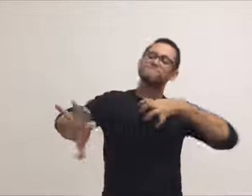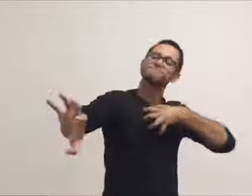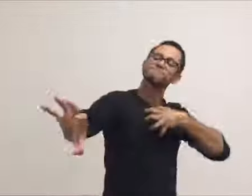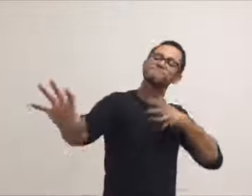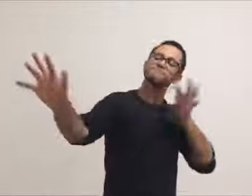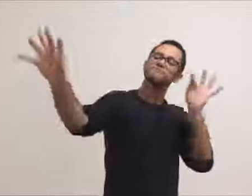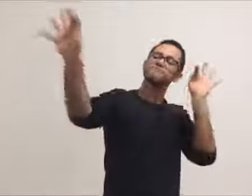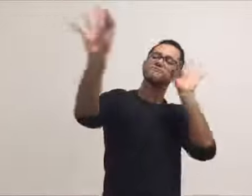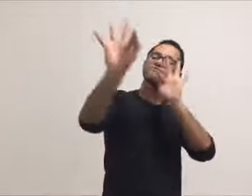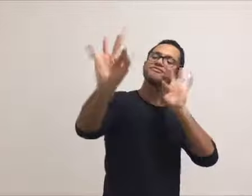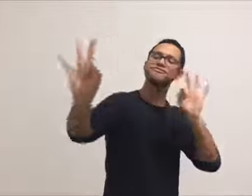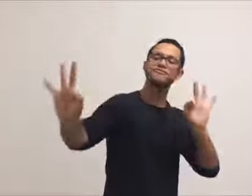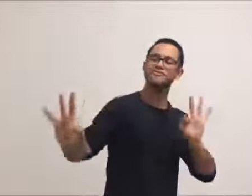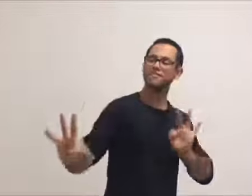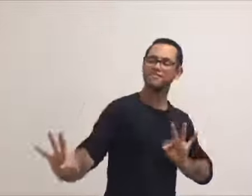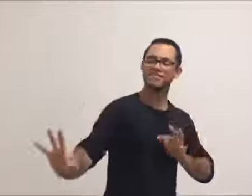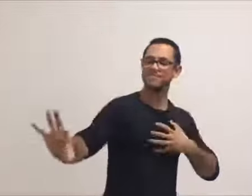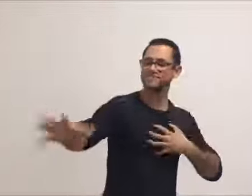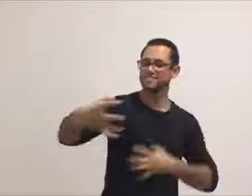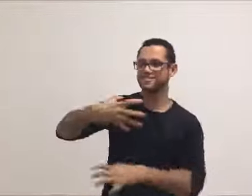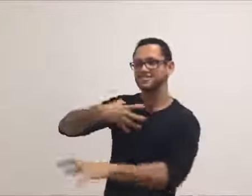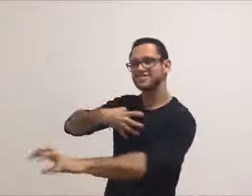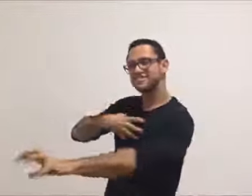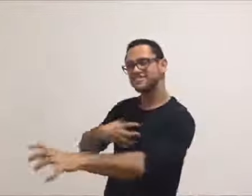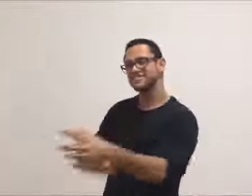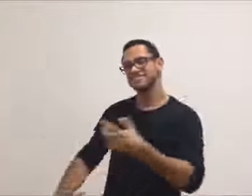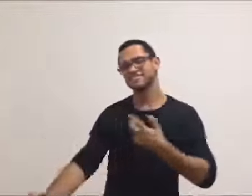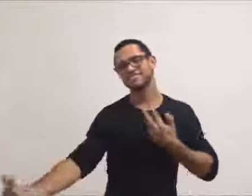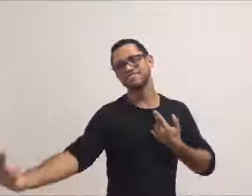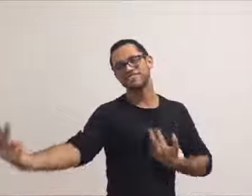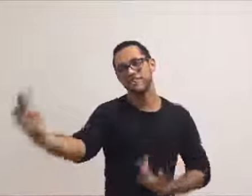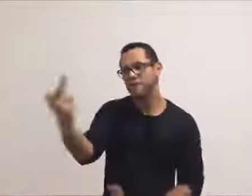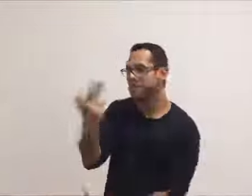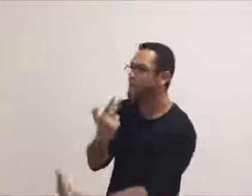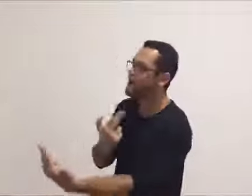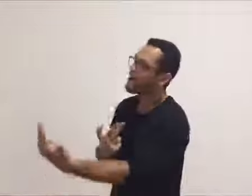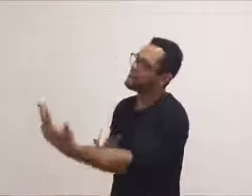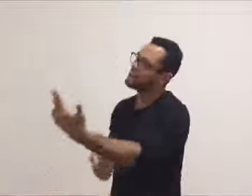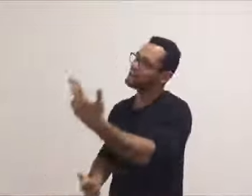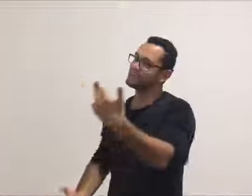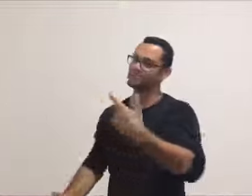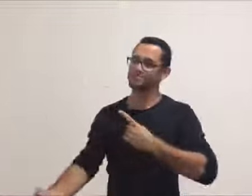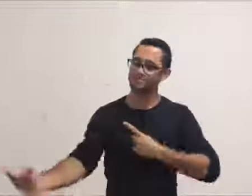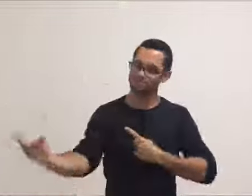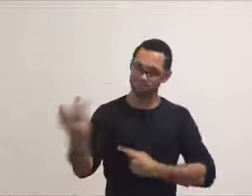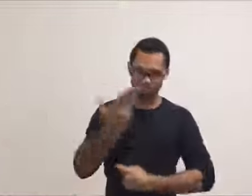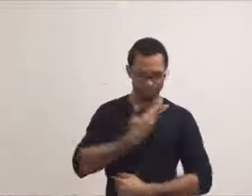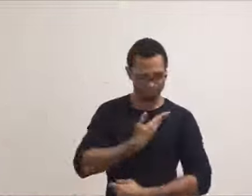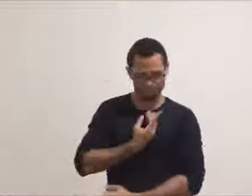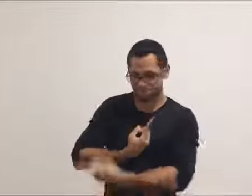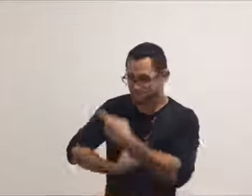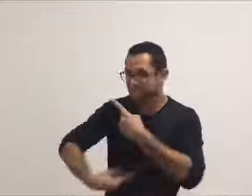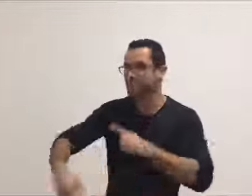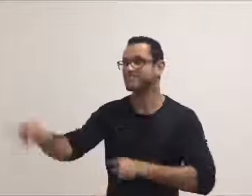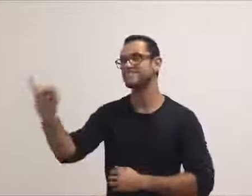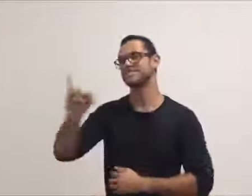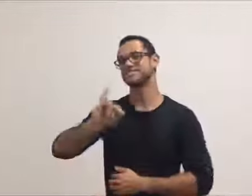também Sou alguém que te faz tão bem Mas que amigo e irmão meu